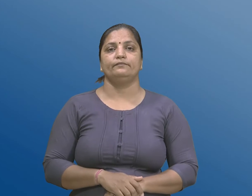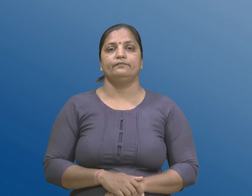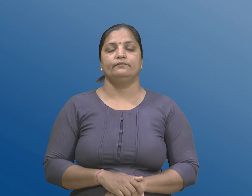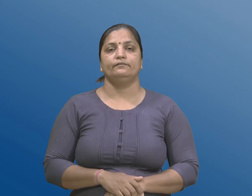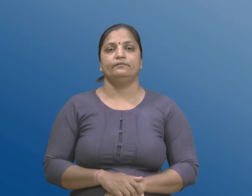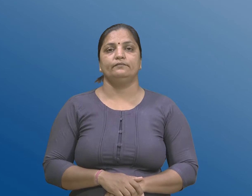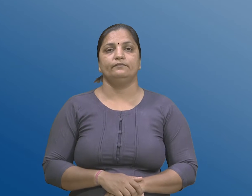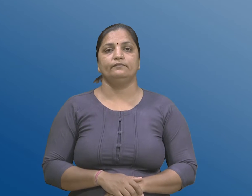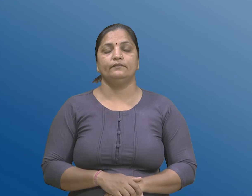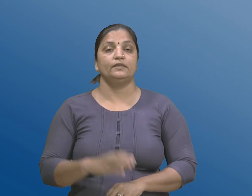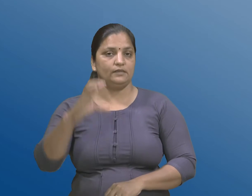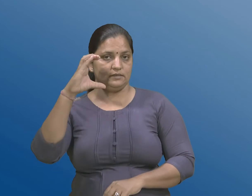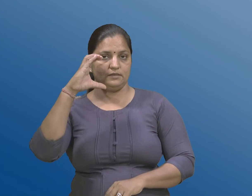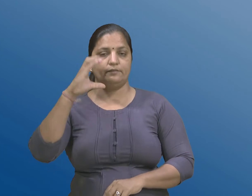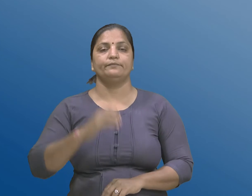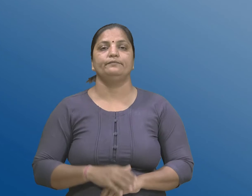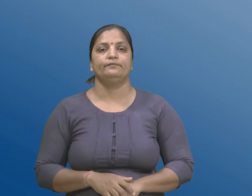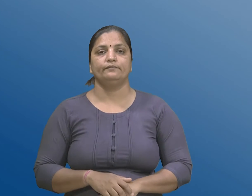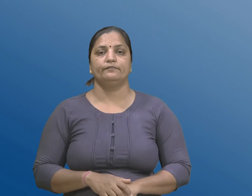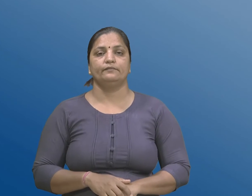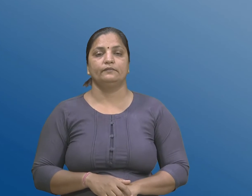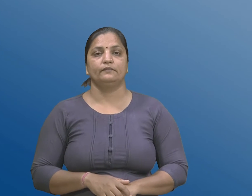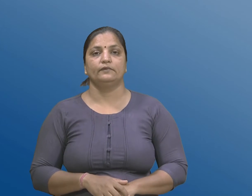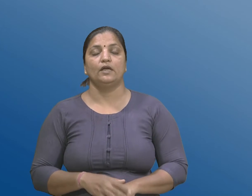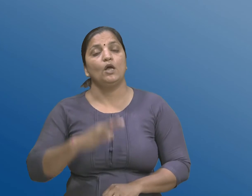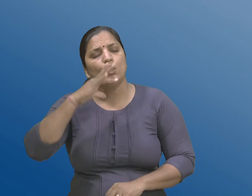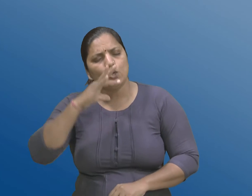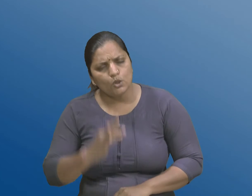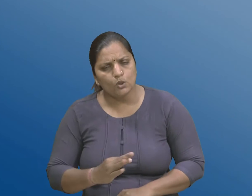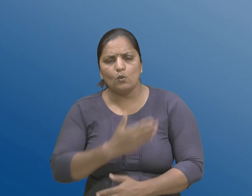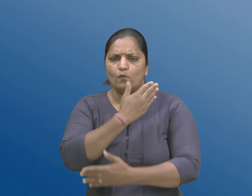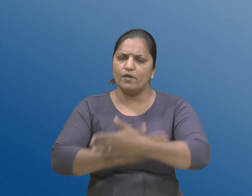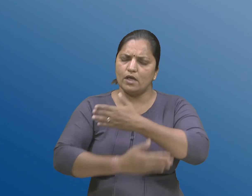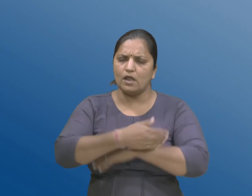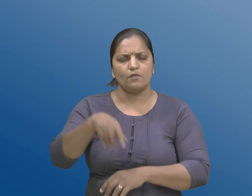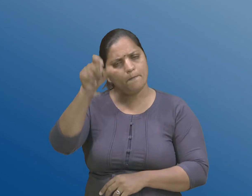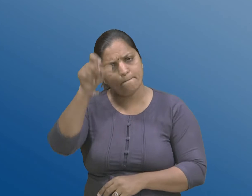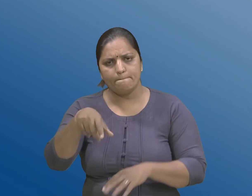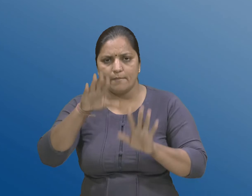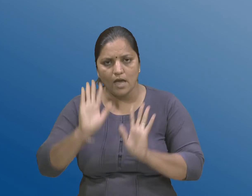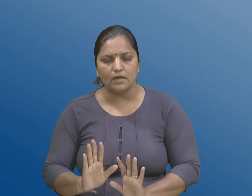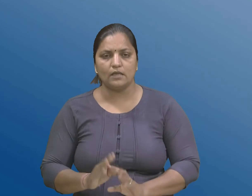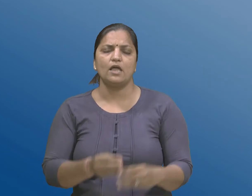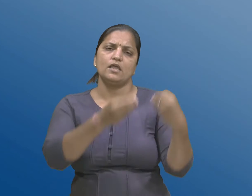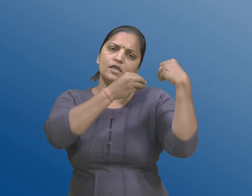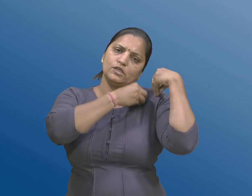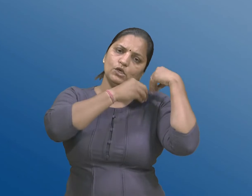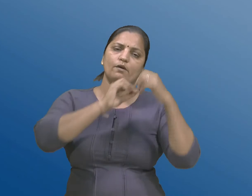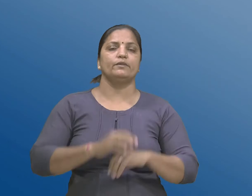सी जे वास्थविक्रिते विकलांगता धरावती व्यक्तिनी जवाबदारी अने